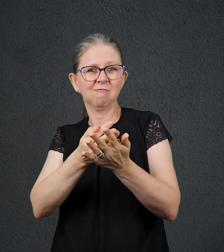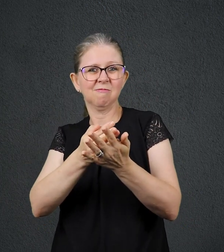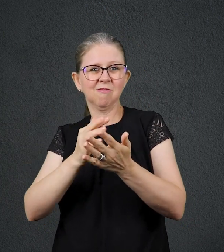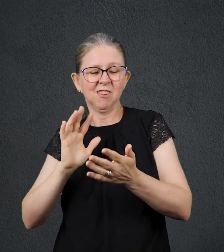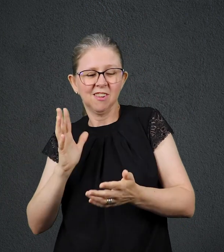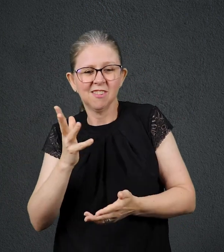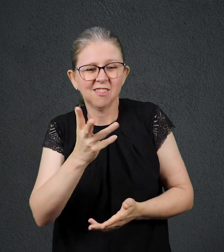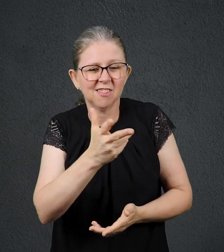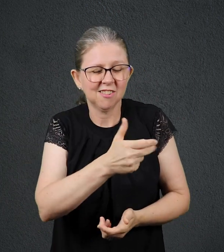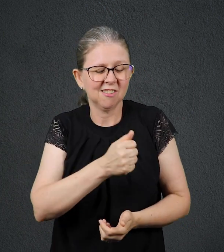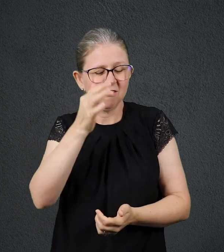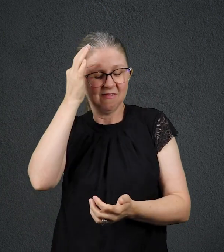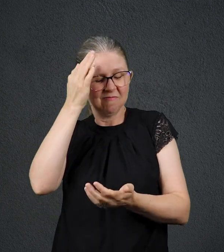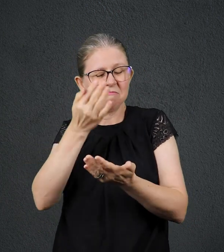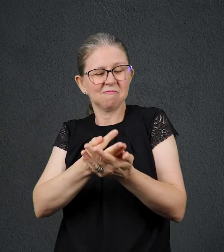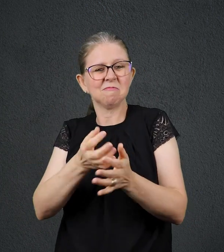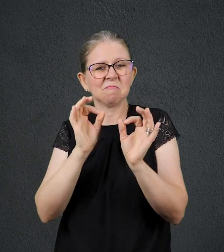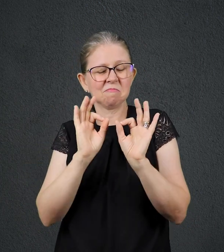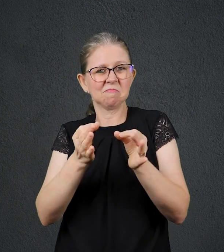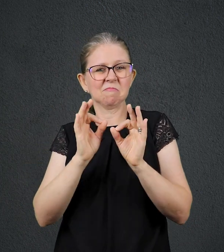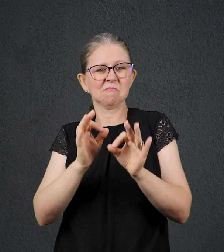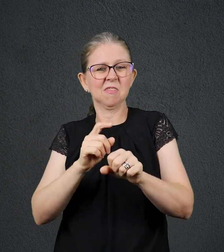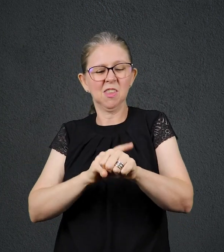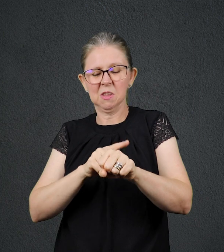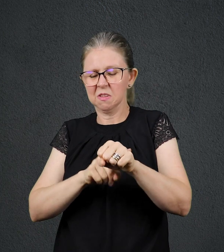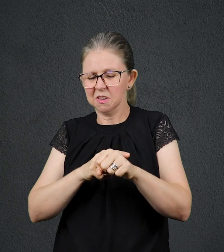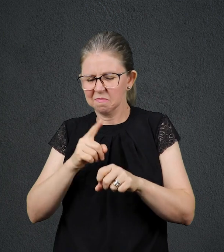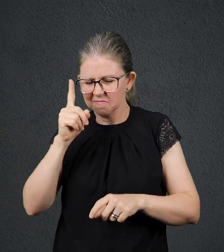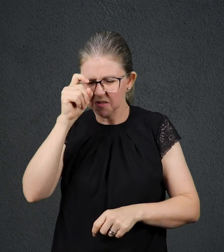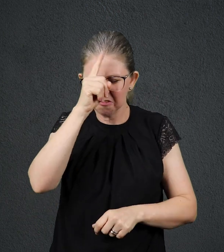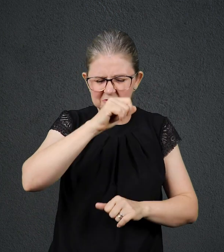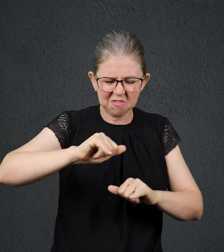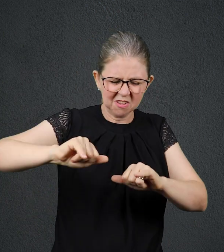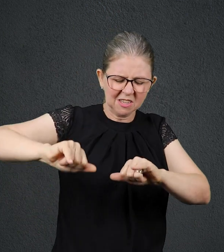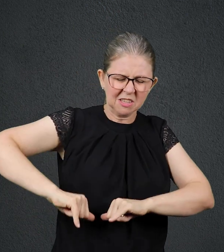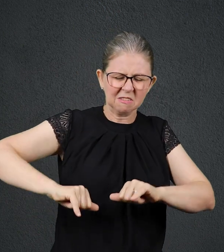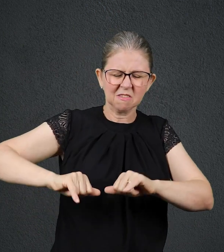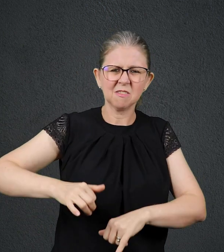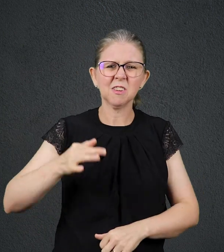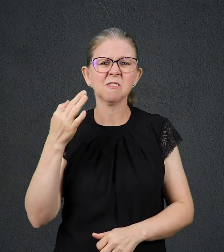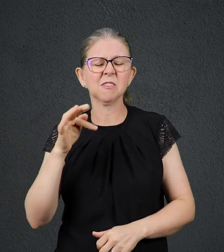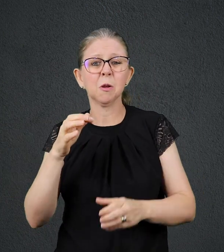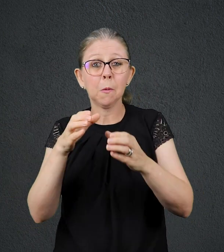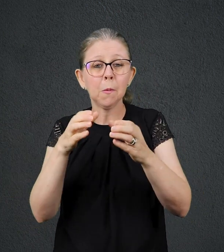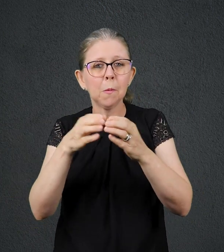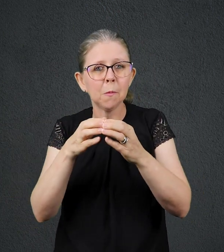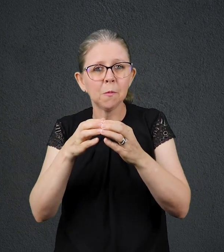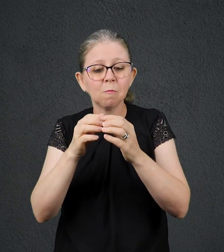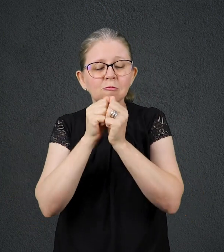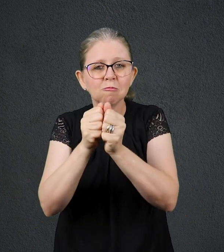Naquele inferno de sofrimento e dor, um grupo se reunia para orar e ler a Bíblia, crendo que Deus transformaria a